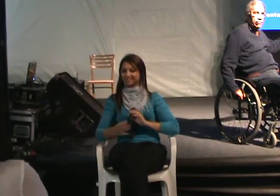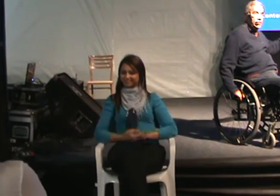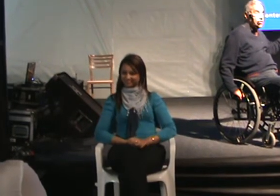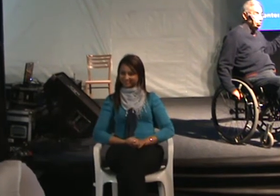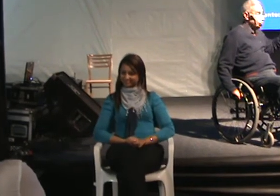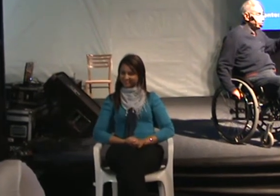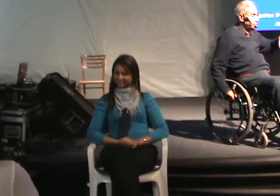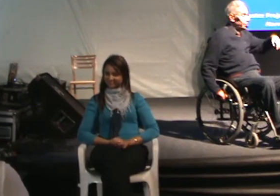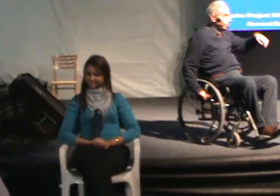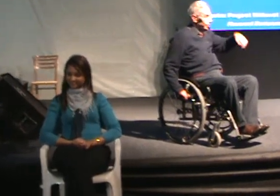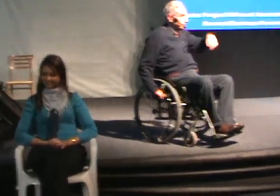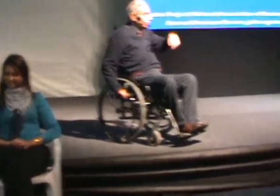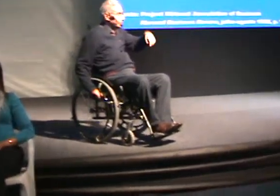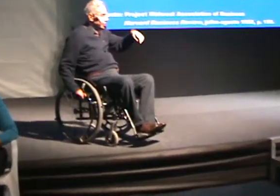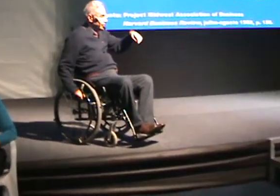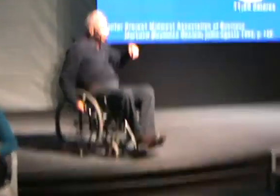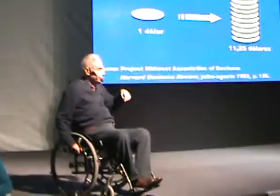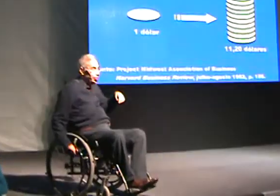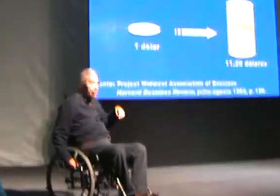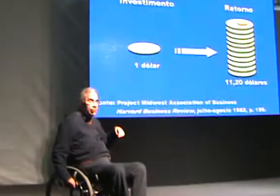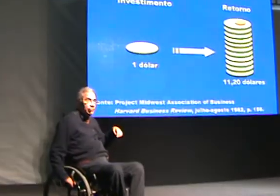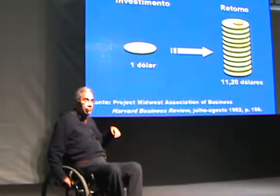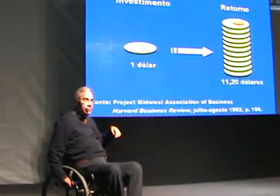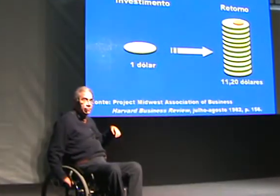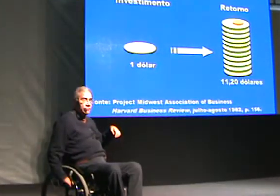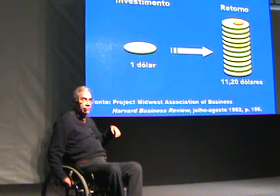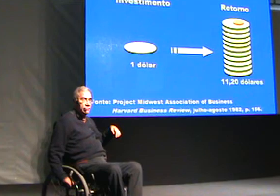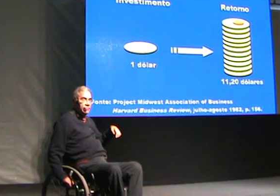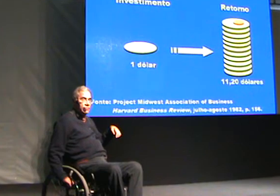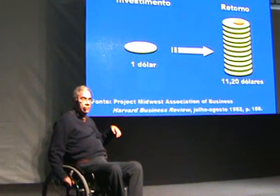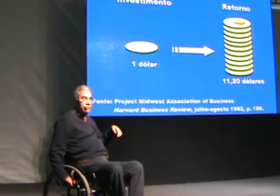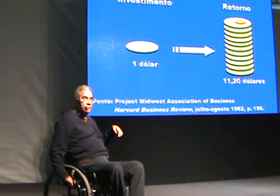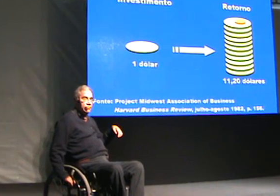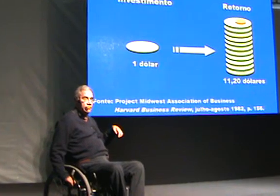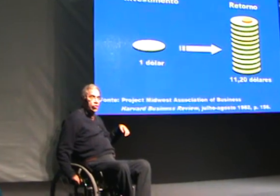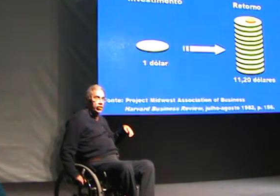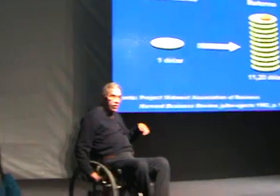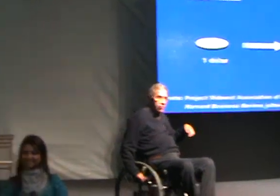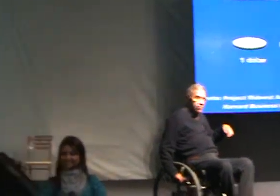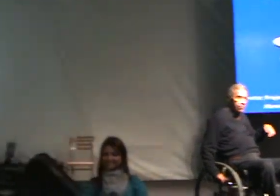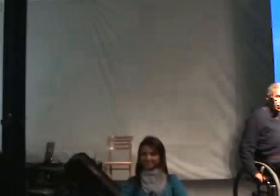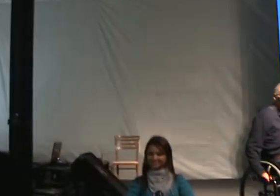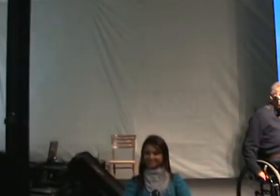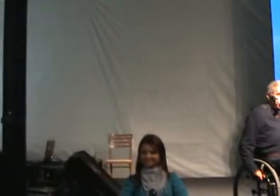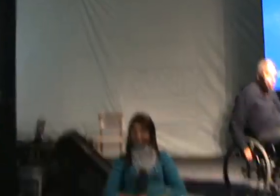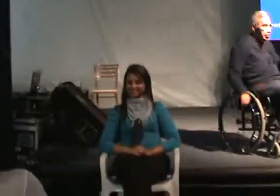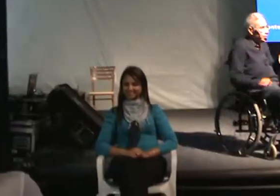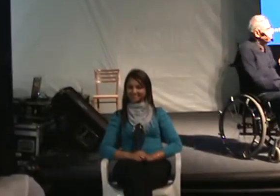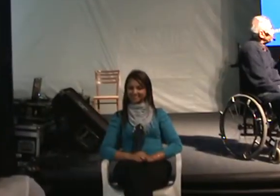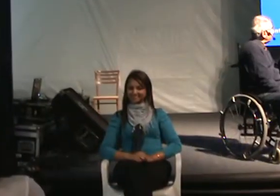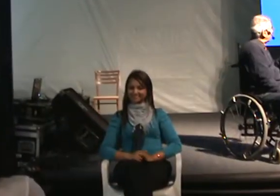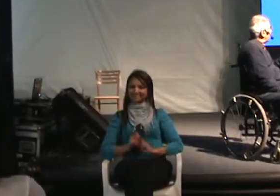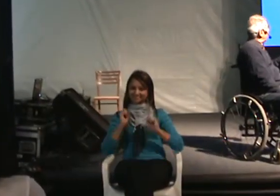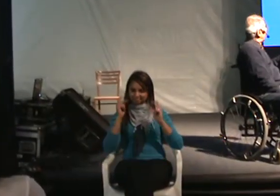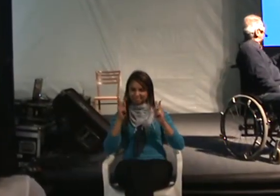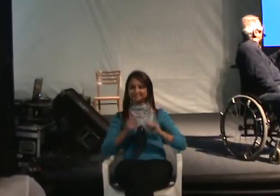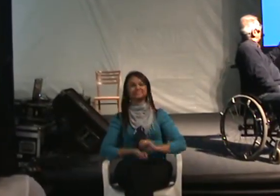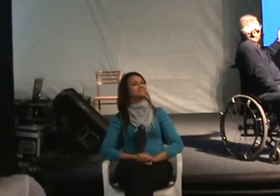Isso é uma coisa para se pensar no Copel. Ok? Pode mudar.